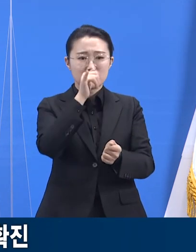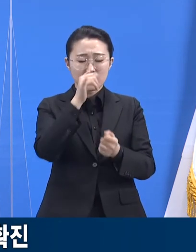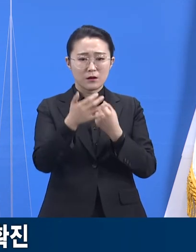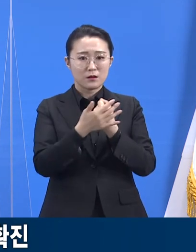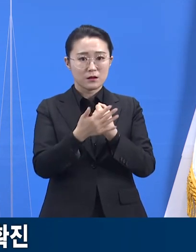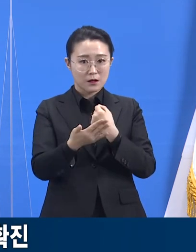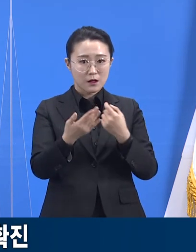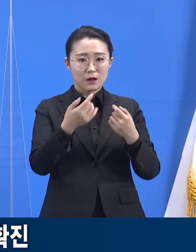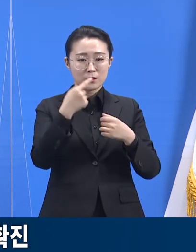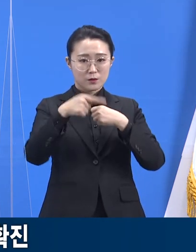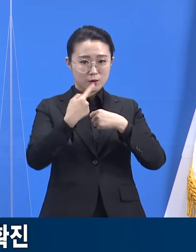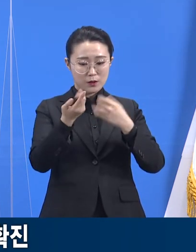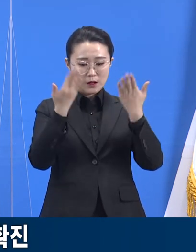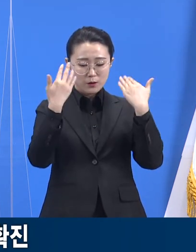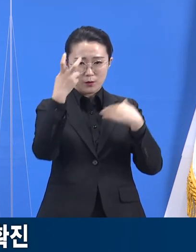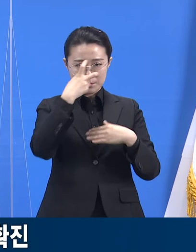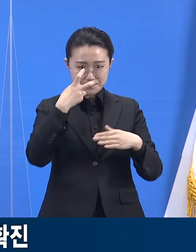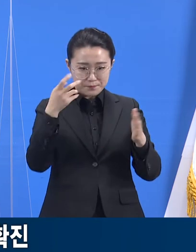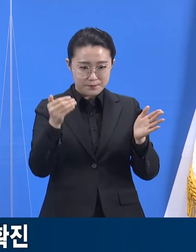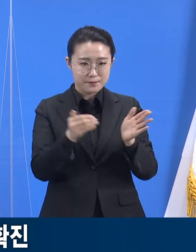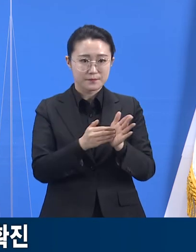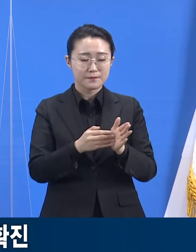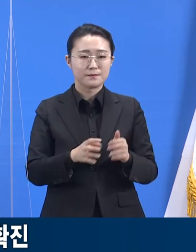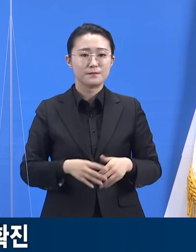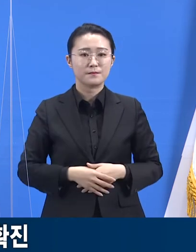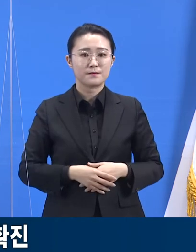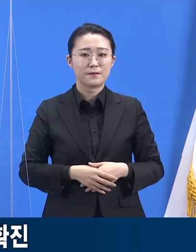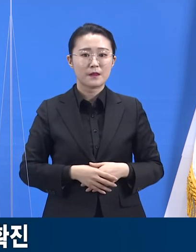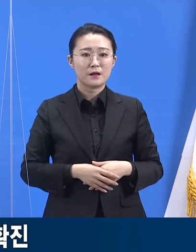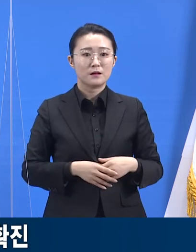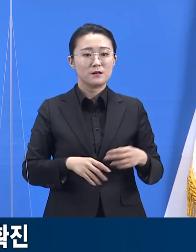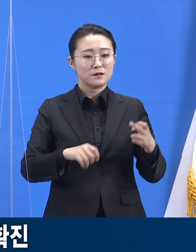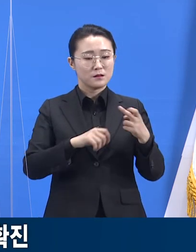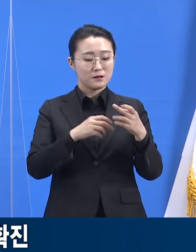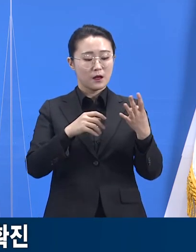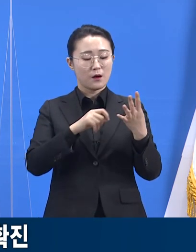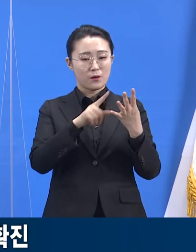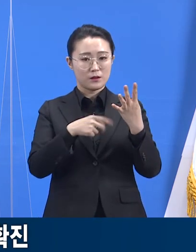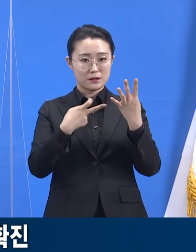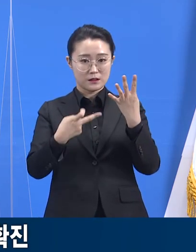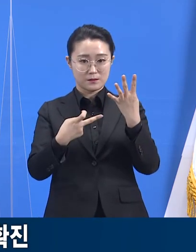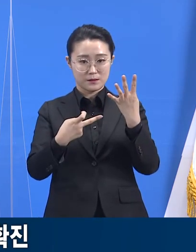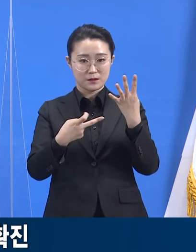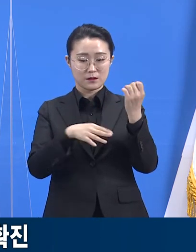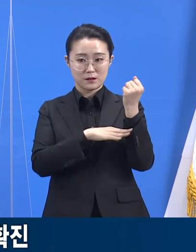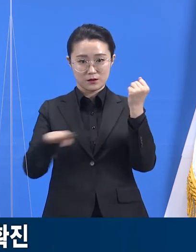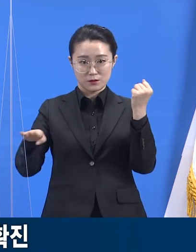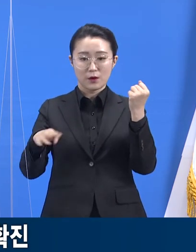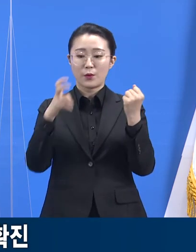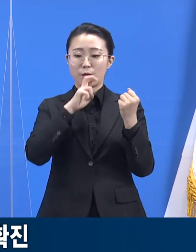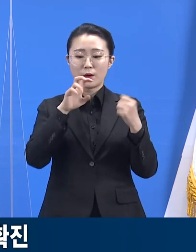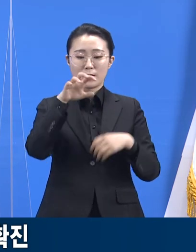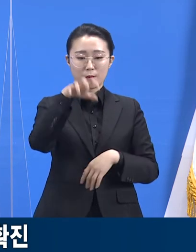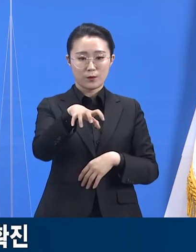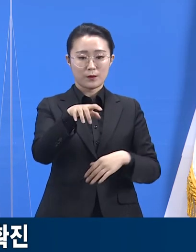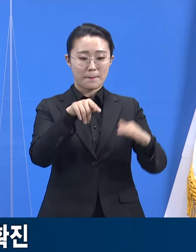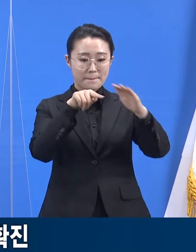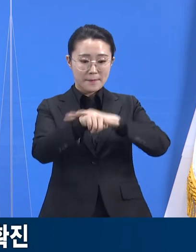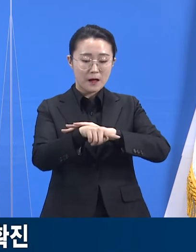있습니다. 11일 0시 기준 노래방 종사자, 방문객 등 21명,